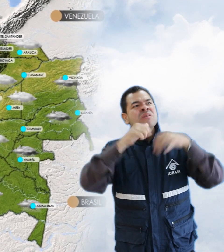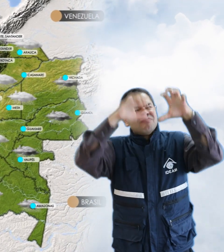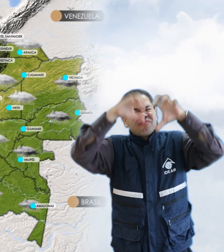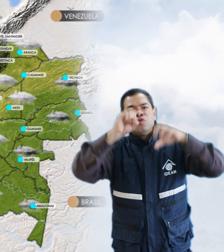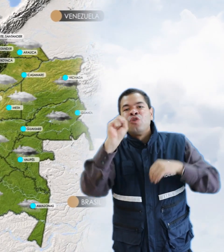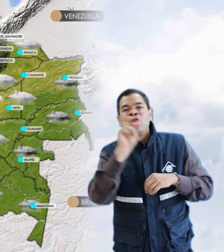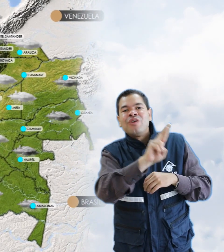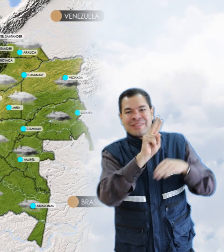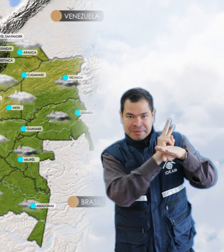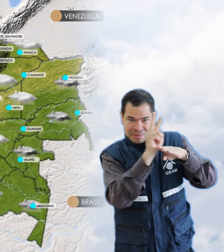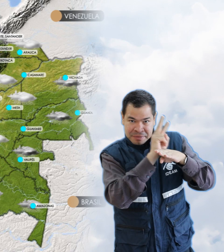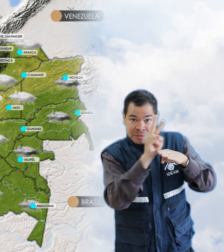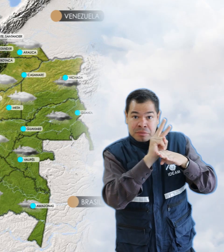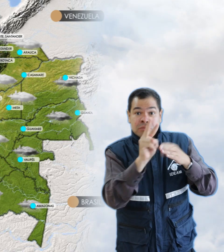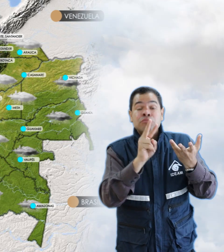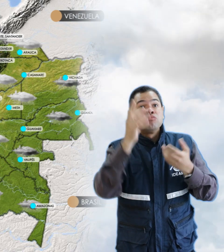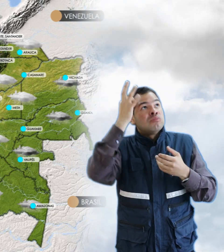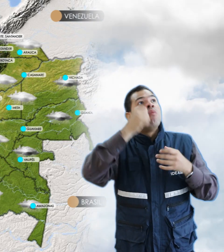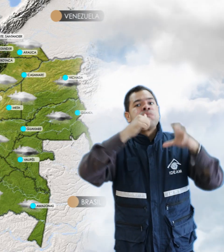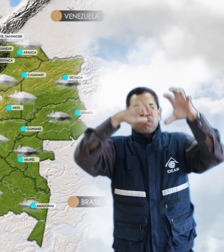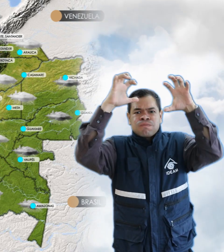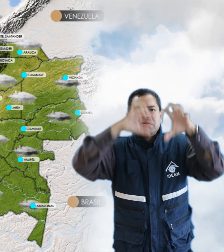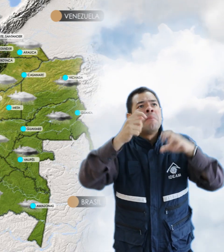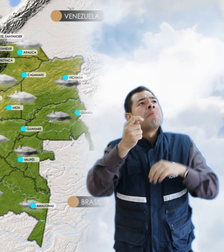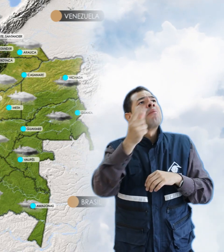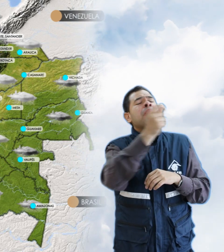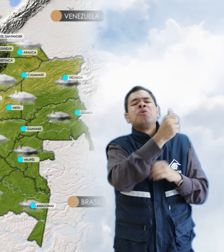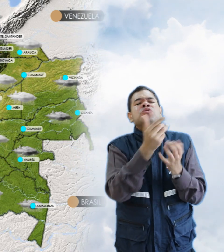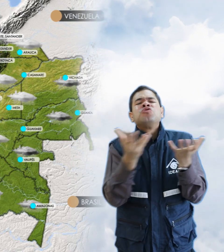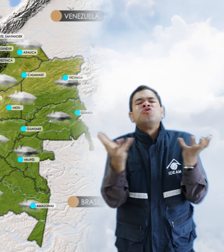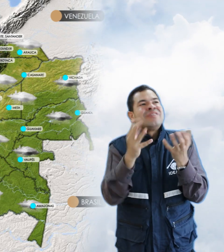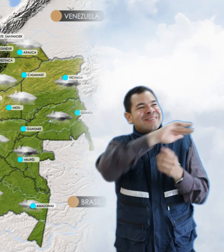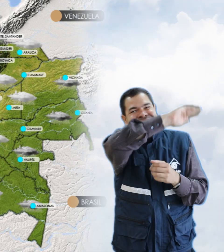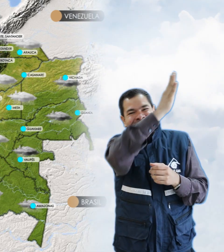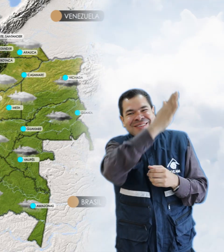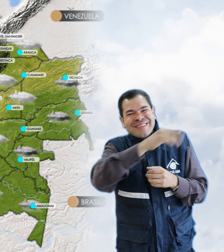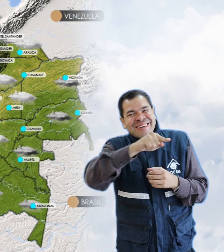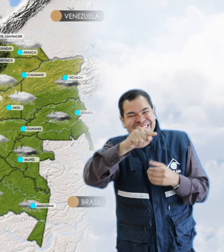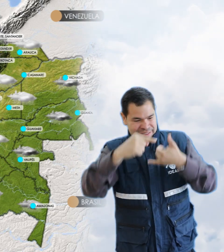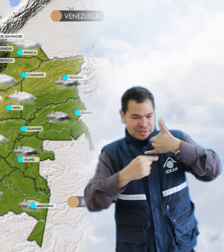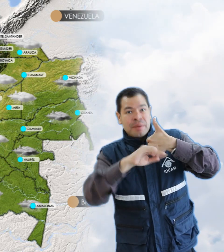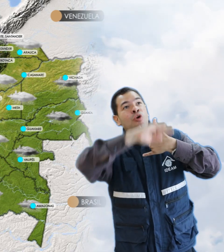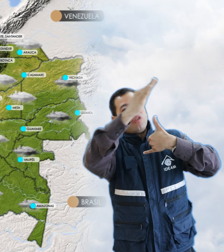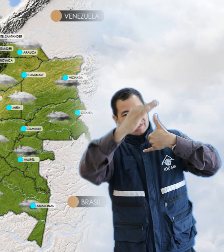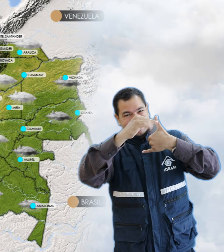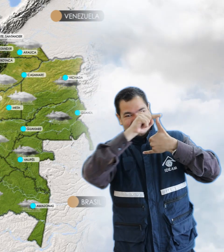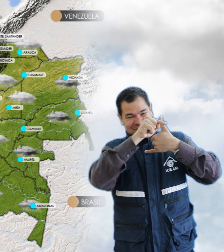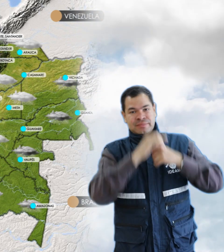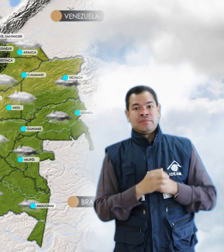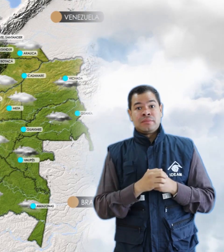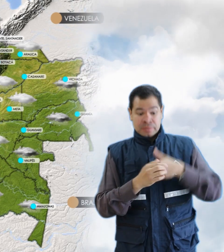el oriente de Bichada y probabilidad de precipitaciones ligeras a lo largo del piedemonte de la cordillera oriental. Y en la